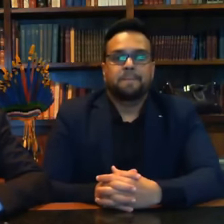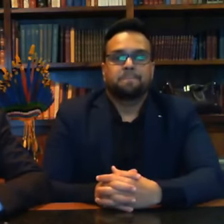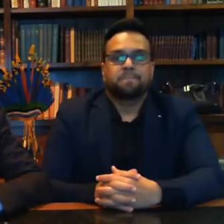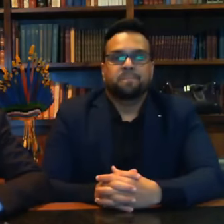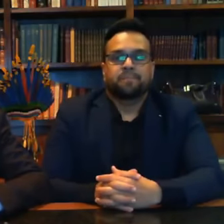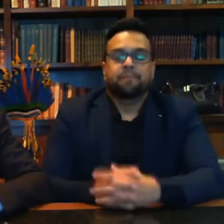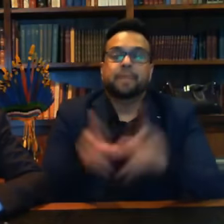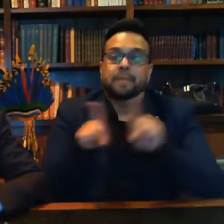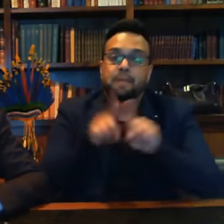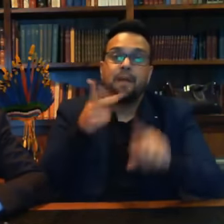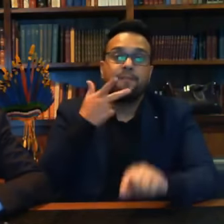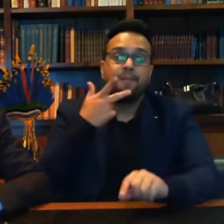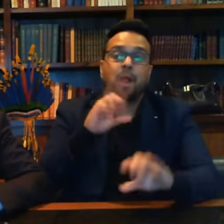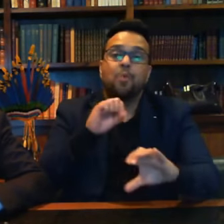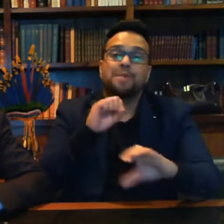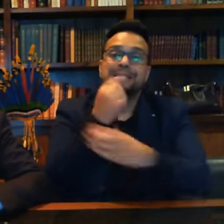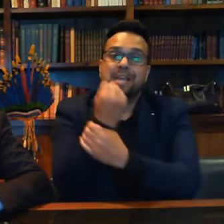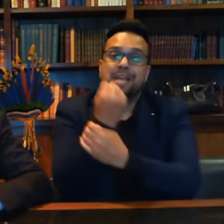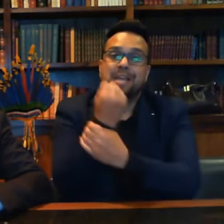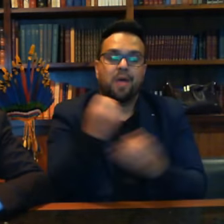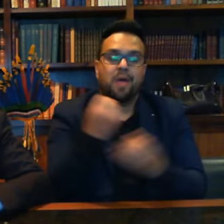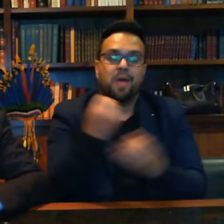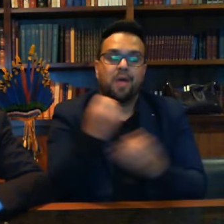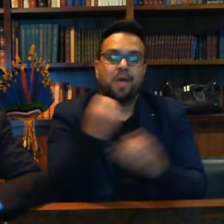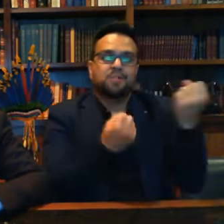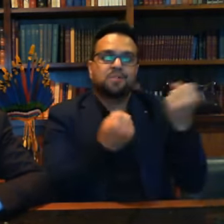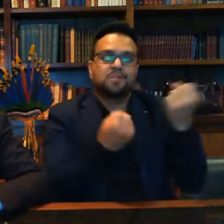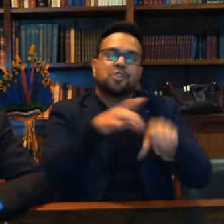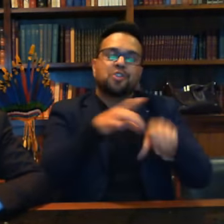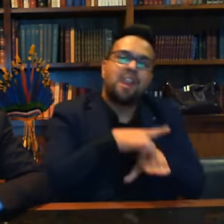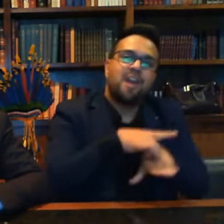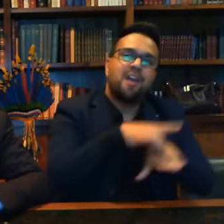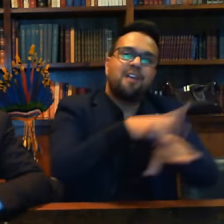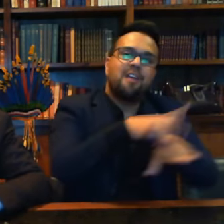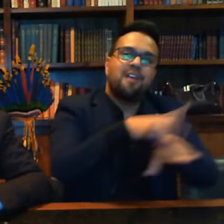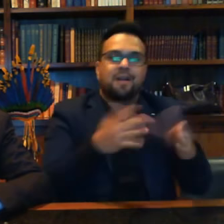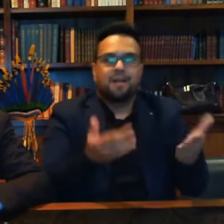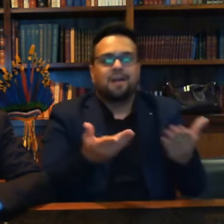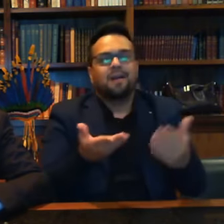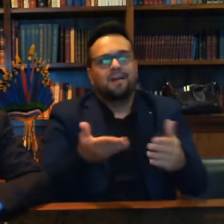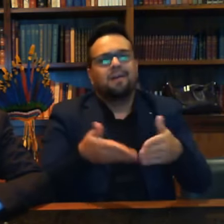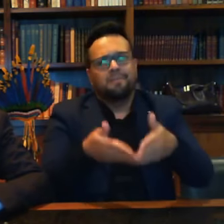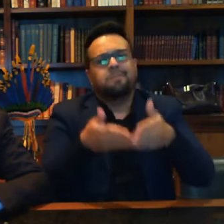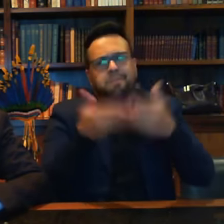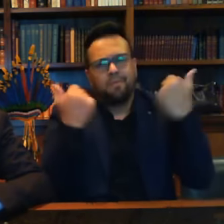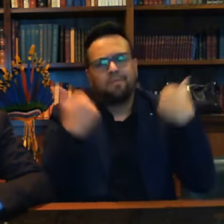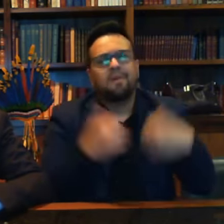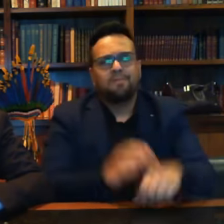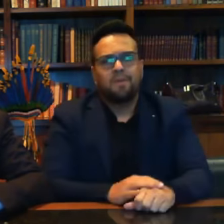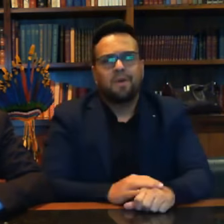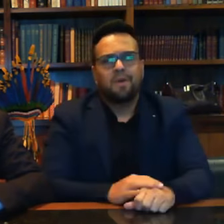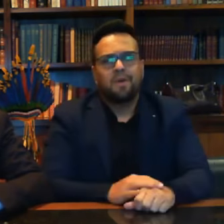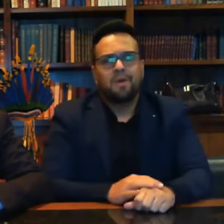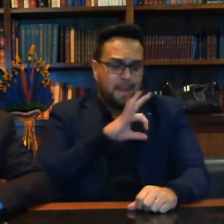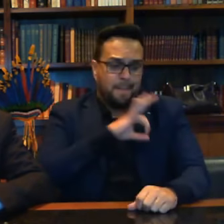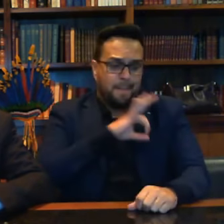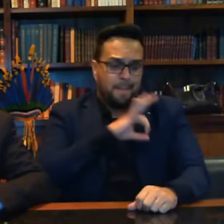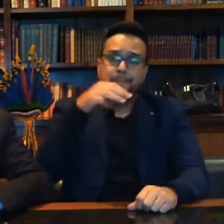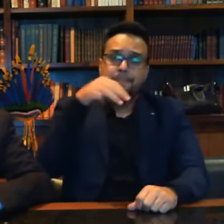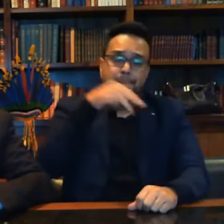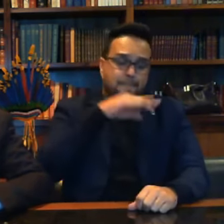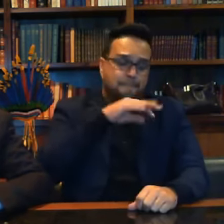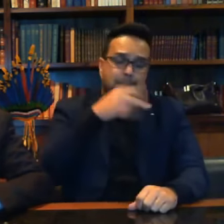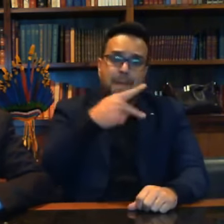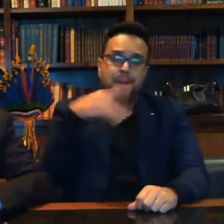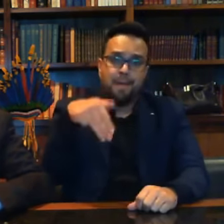Falou também na segurança do transporte das urnas de papel. Pelo amor de Deus, em casa dessa sessão eleitoral tem um policial militar. Muitas vezes tem gente das